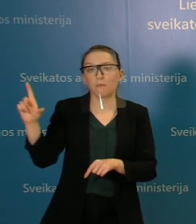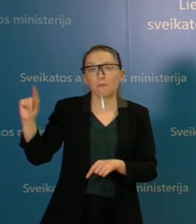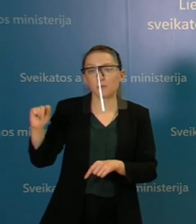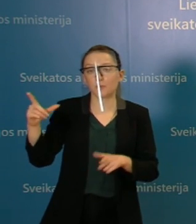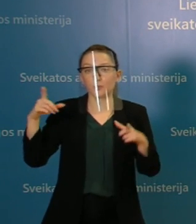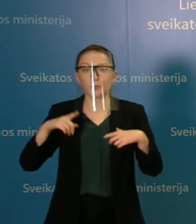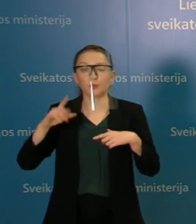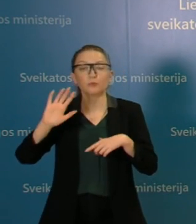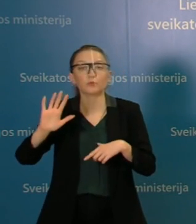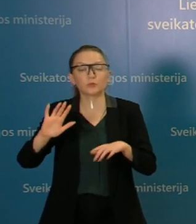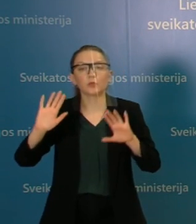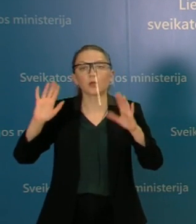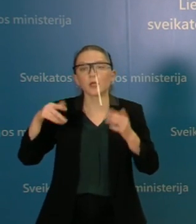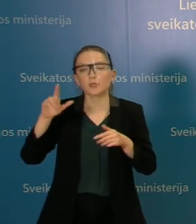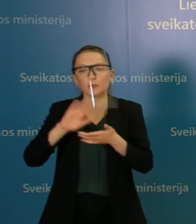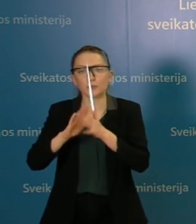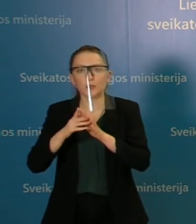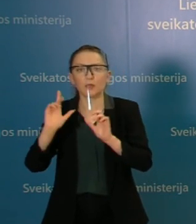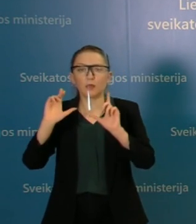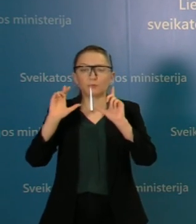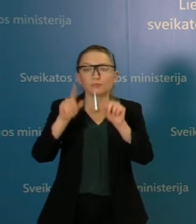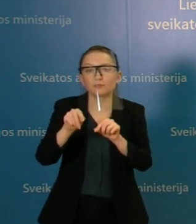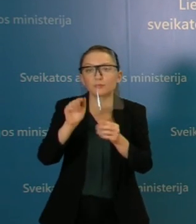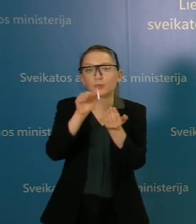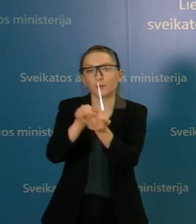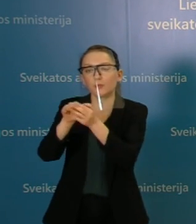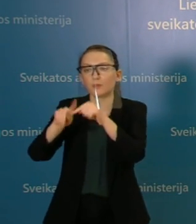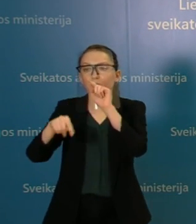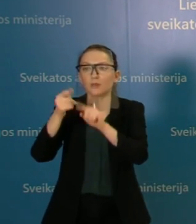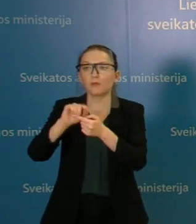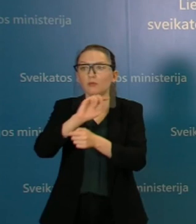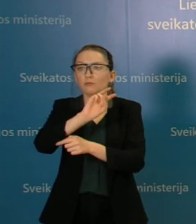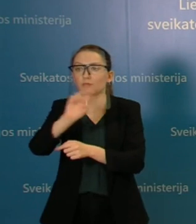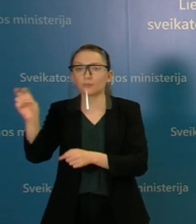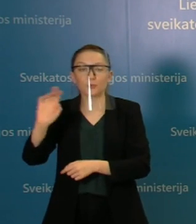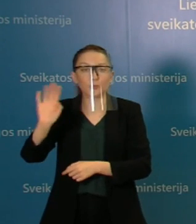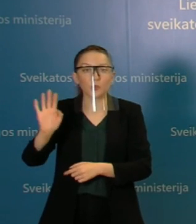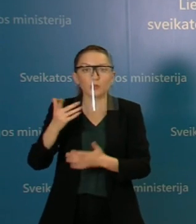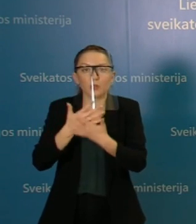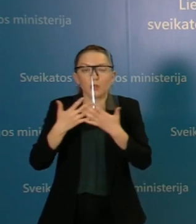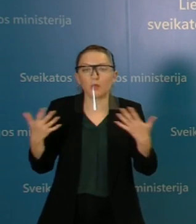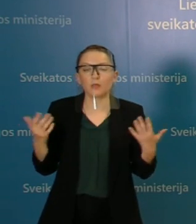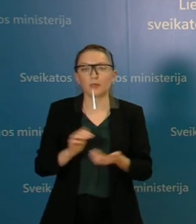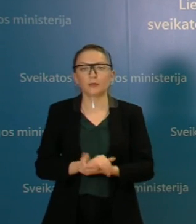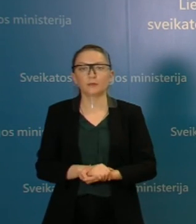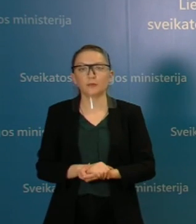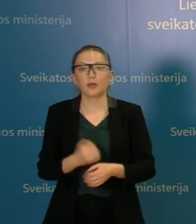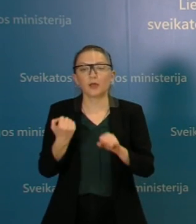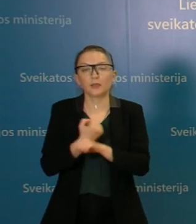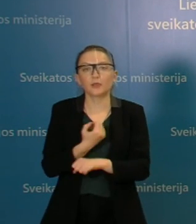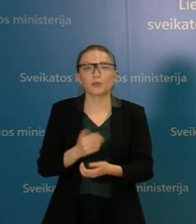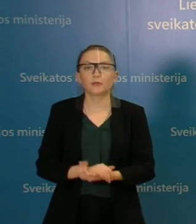pasakyti tiems, kurie vis tiek ruošiasi lankyti ne tik kapus, bet ir gimines, ar dėl besikeičiančios pandeminės situacijos Lenkija